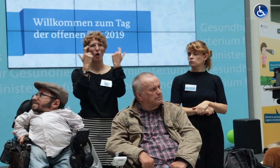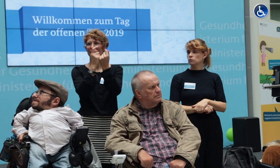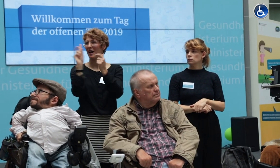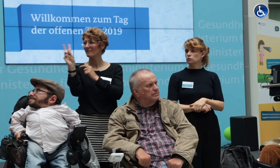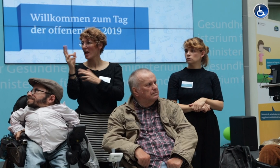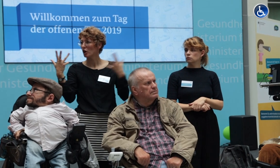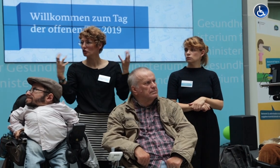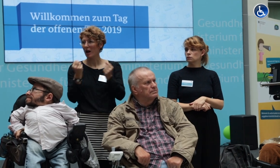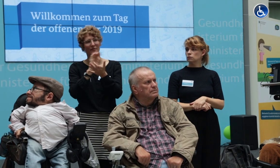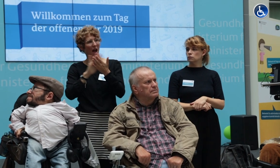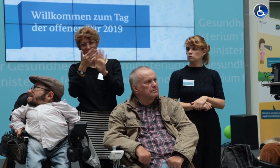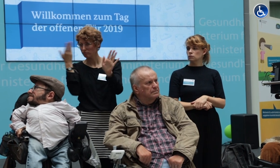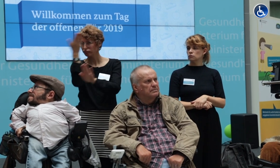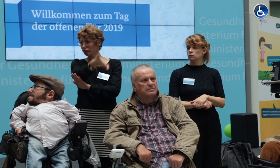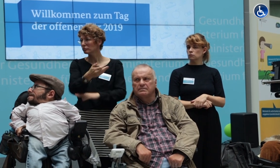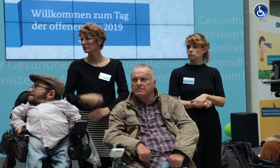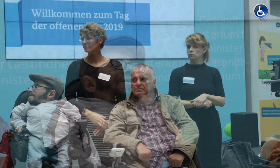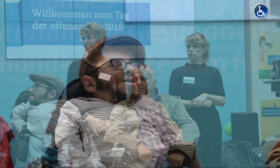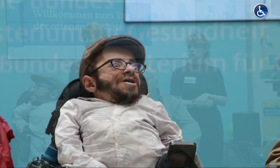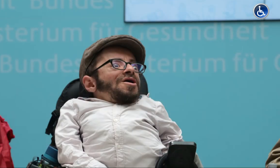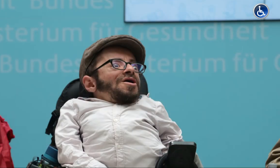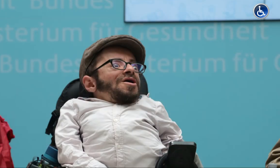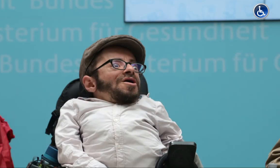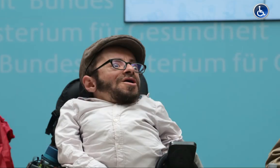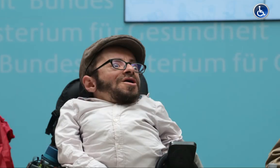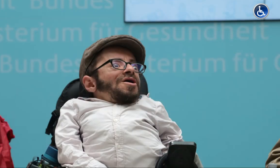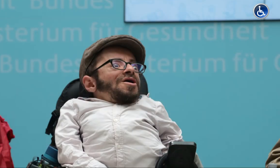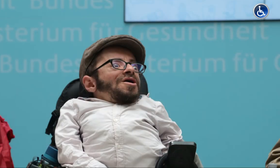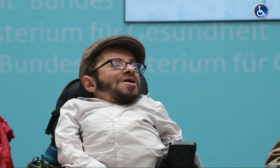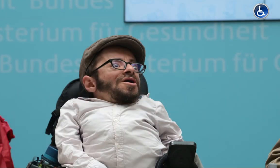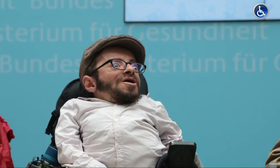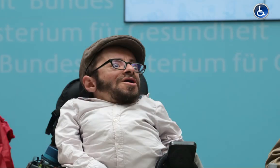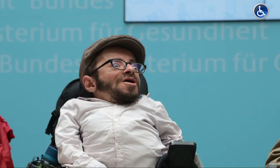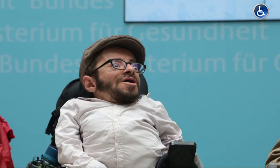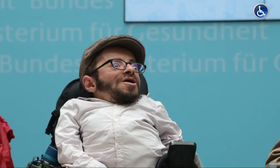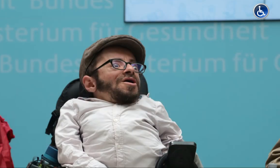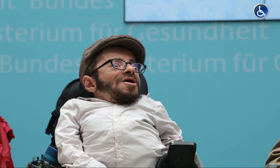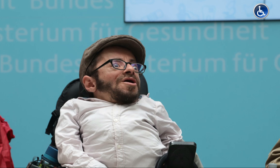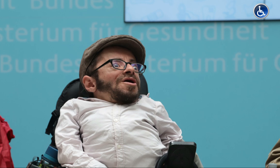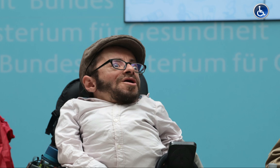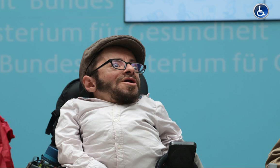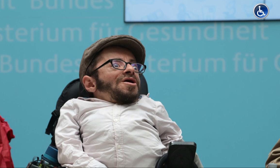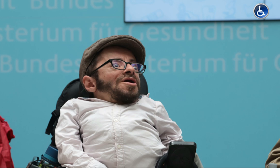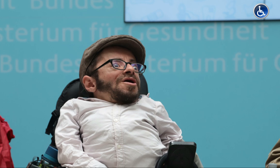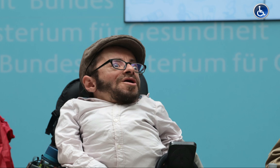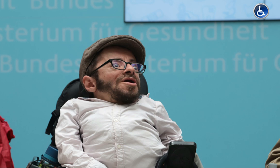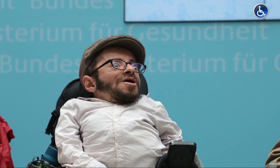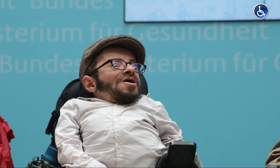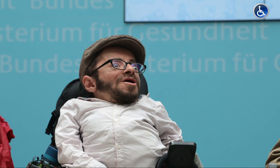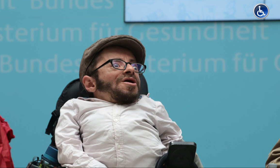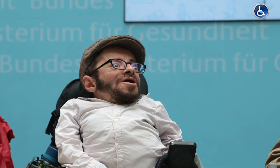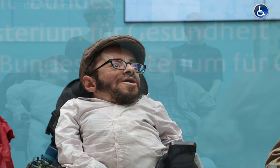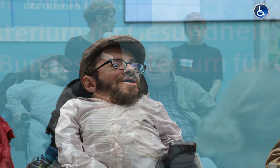glaube, das ist jetzt nicht so viel, aber auch noch nicht so viel. Liebe Leute, die Luft von Frank, Frank, Raul